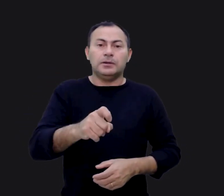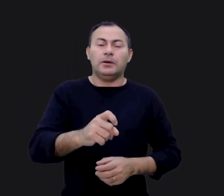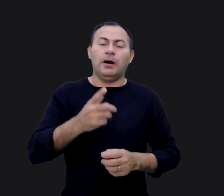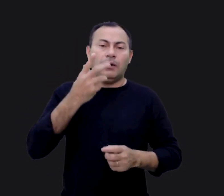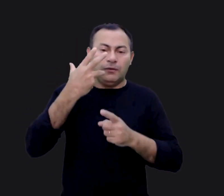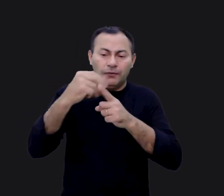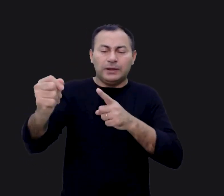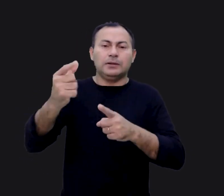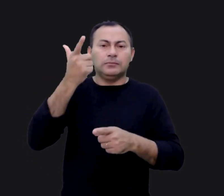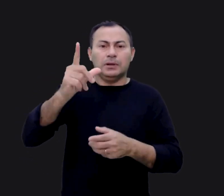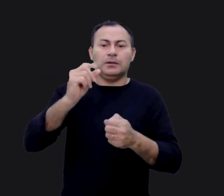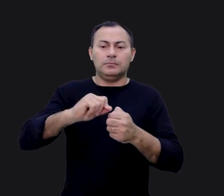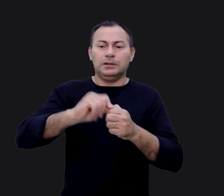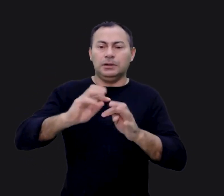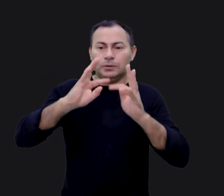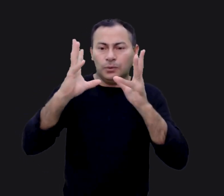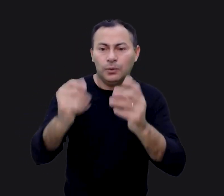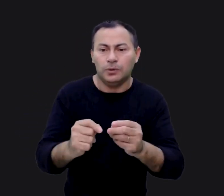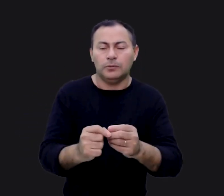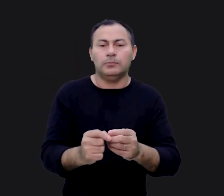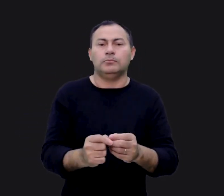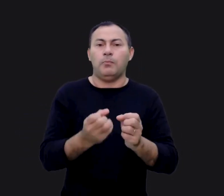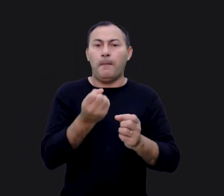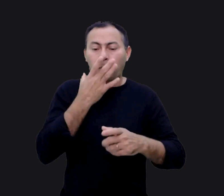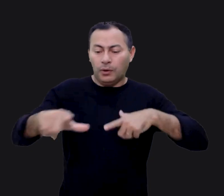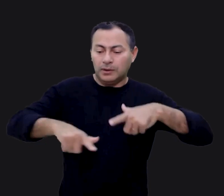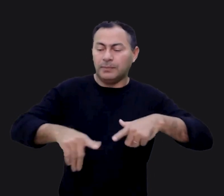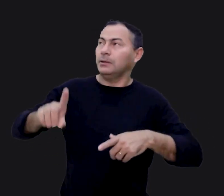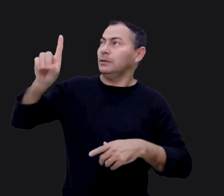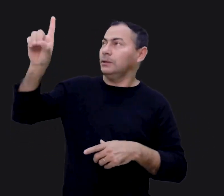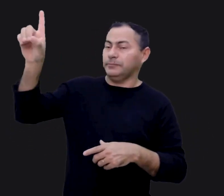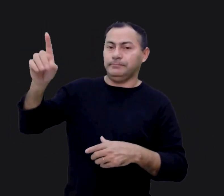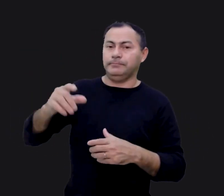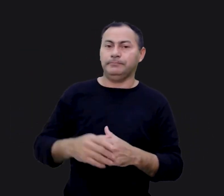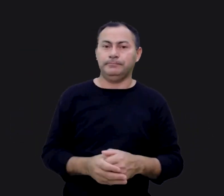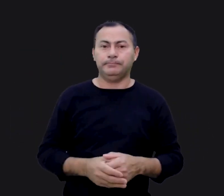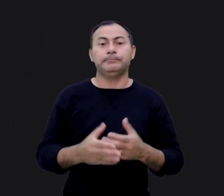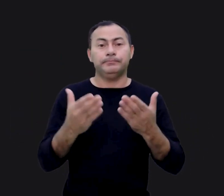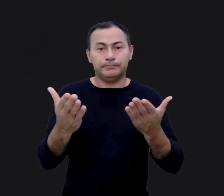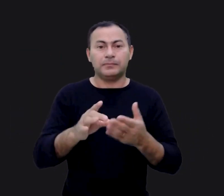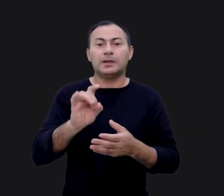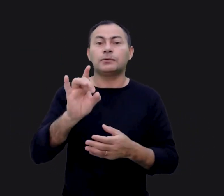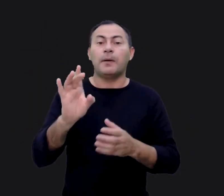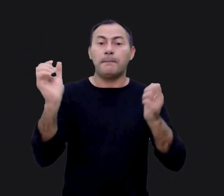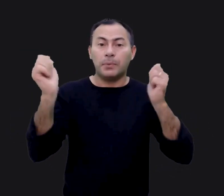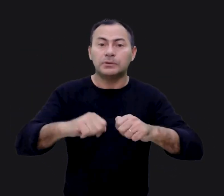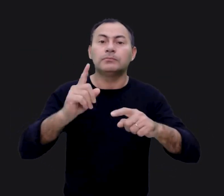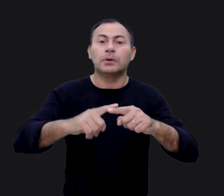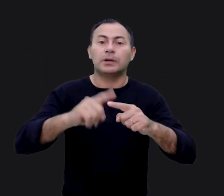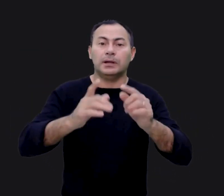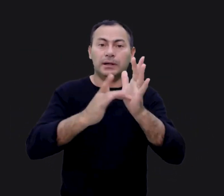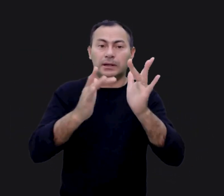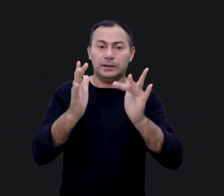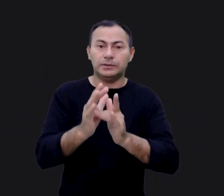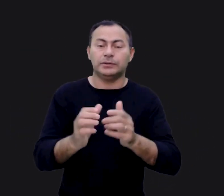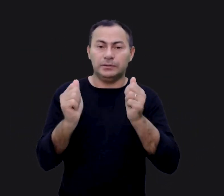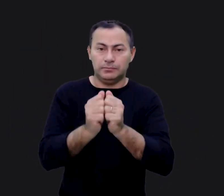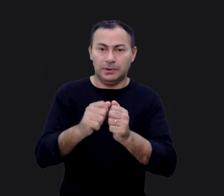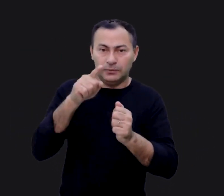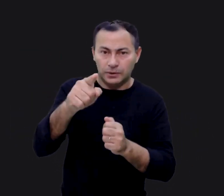seja um grande vencedor e consiga fazer de tudo isso um bom trabalho para Deus. Isto só é possível porque Cristo está em